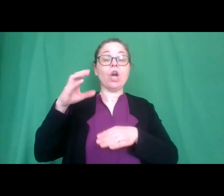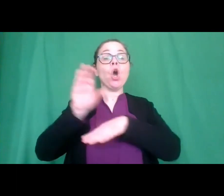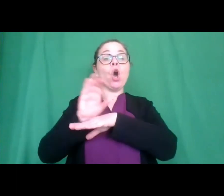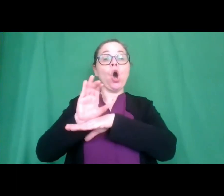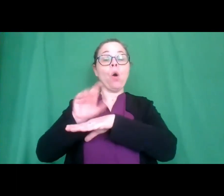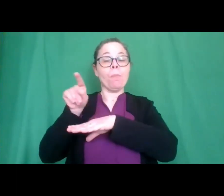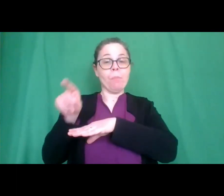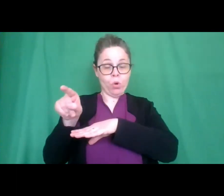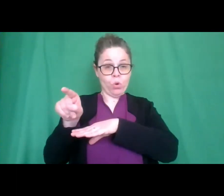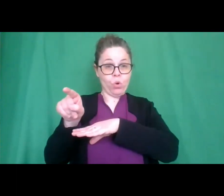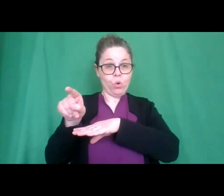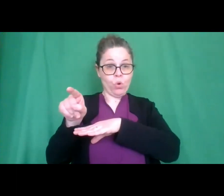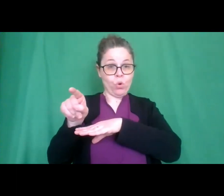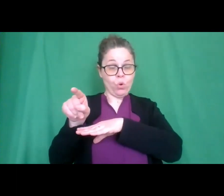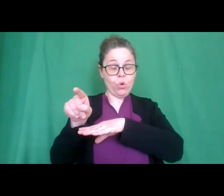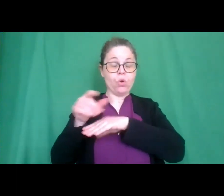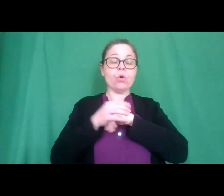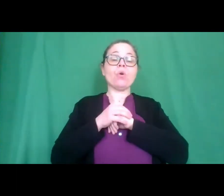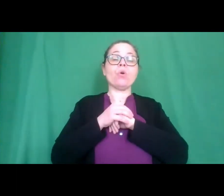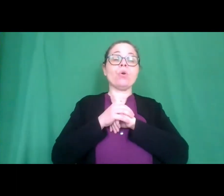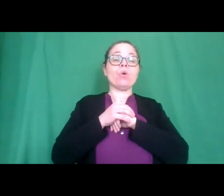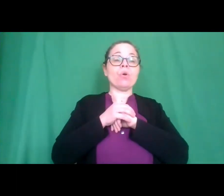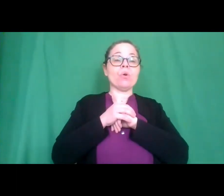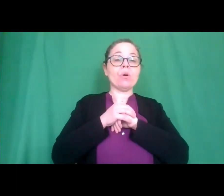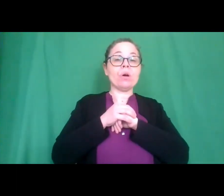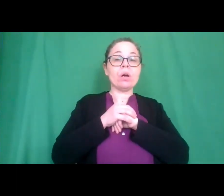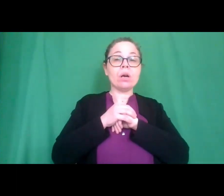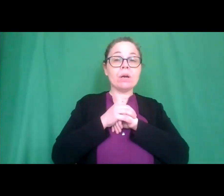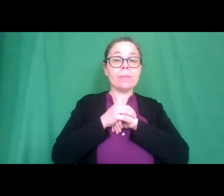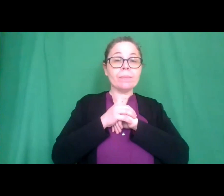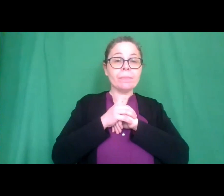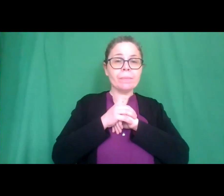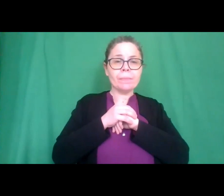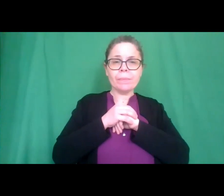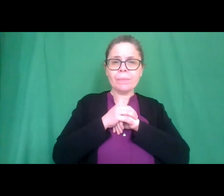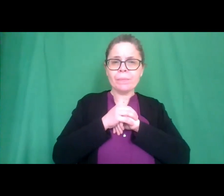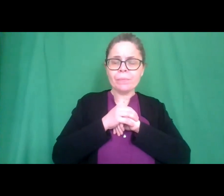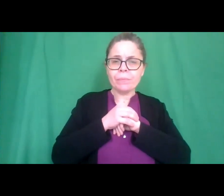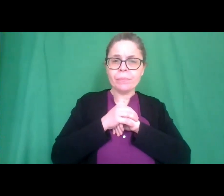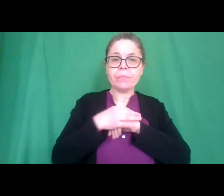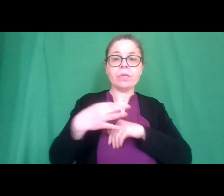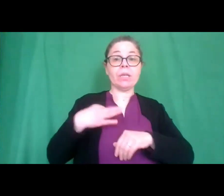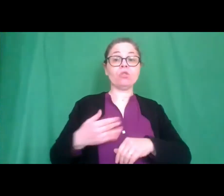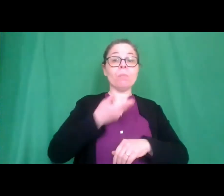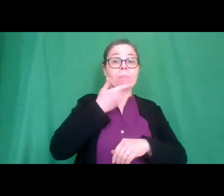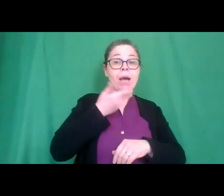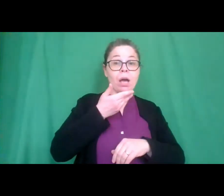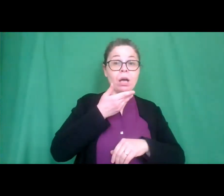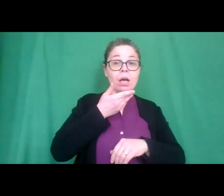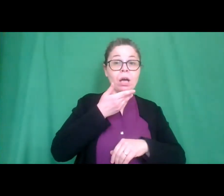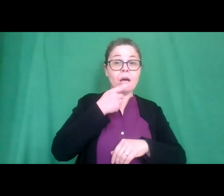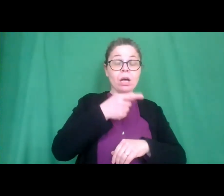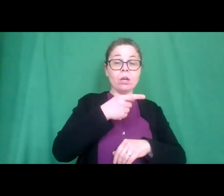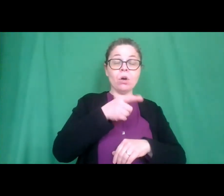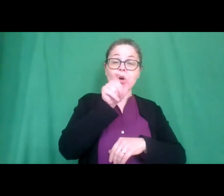con il professore Giorge e e invece dall'istituto Magarotto sono intervenuti vari